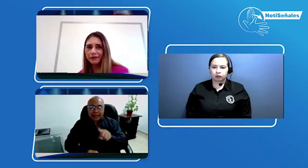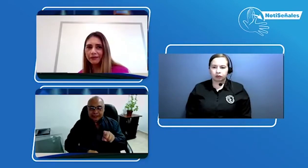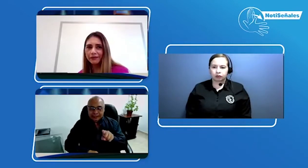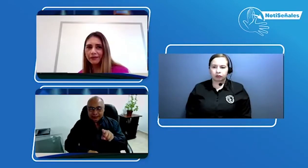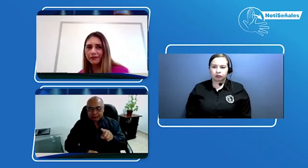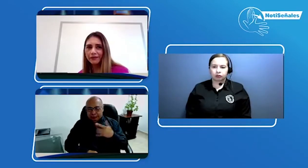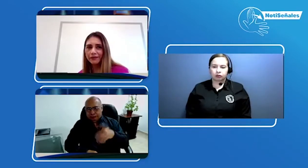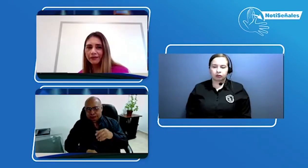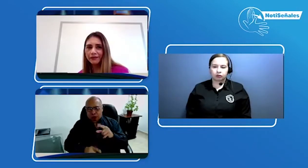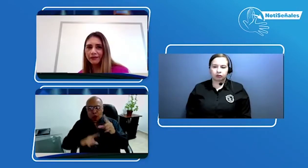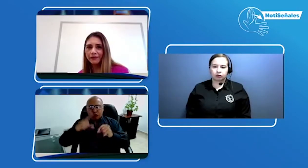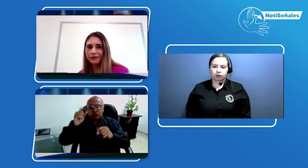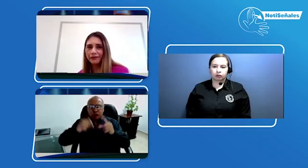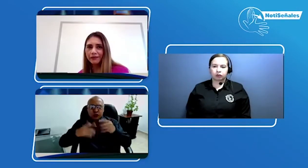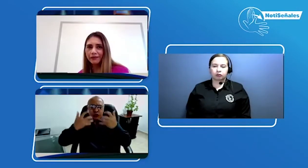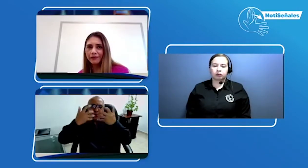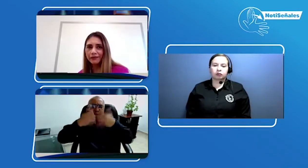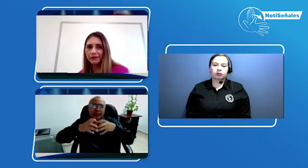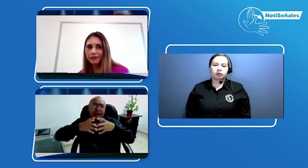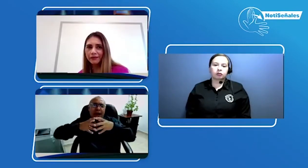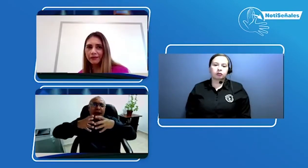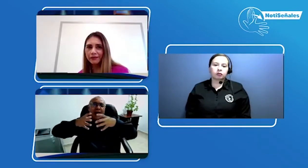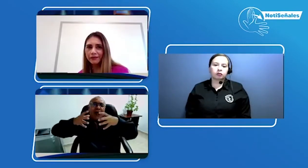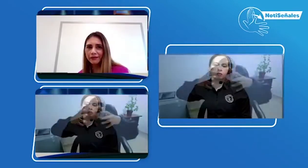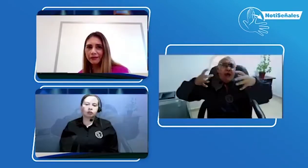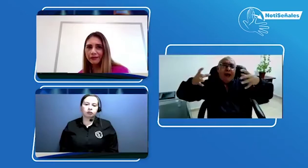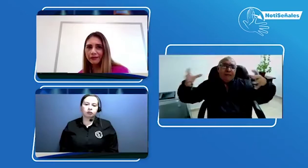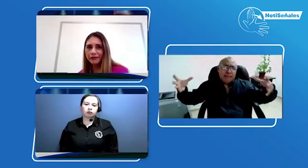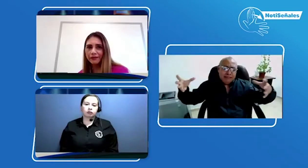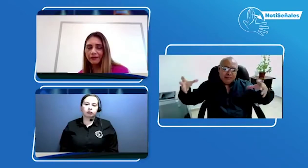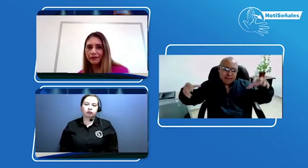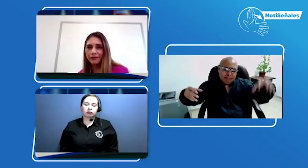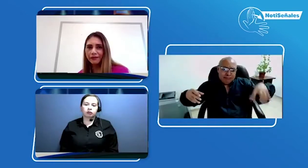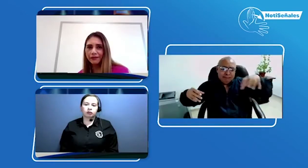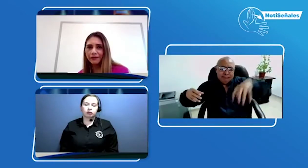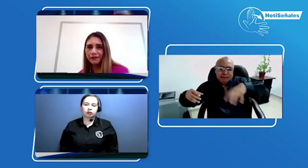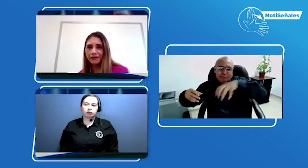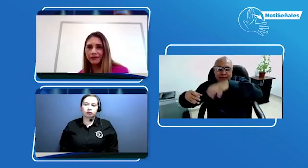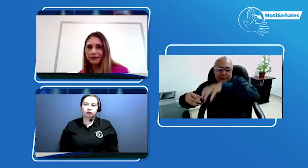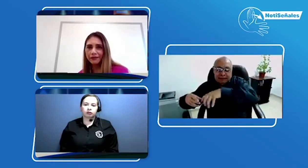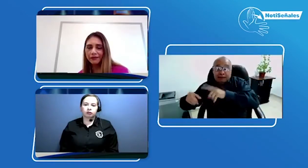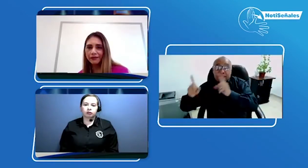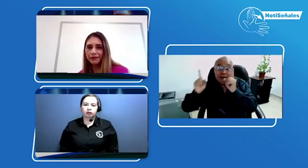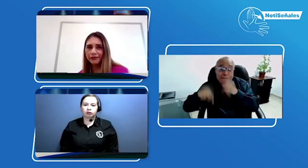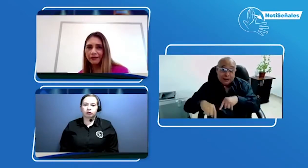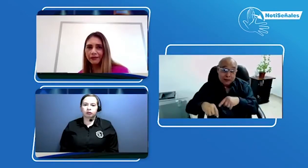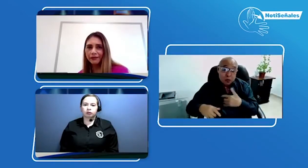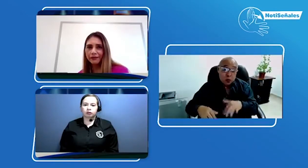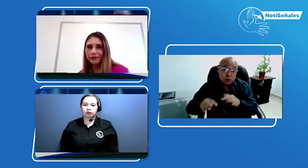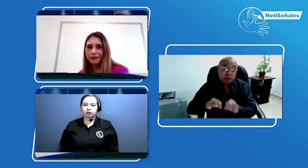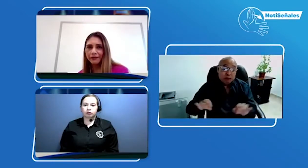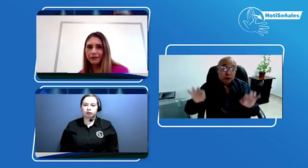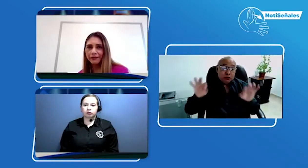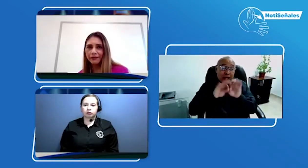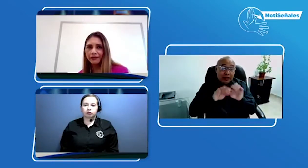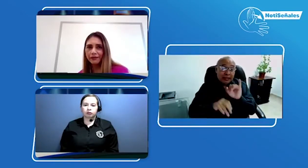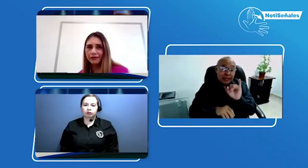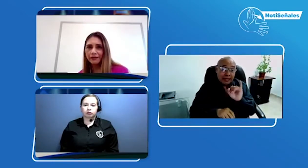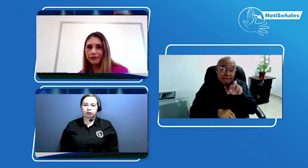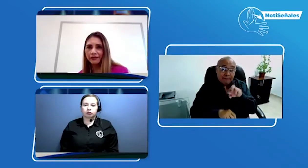nosotros a col subsidio IPS. Nosotros sabemos que col subsidio es una entidad enorme, esta caja de compensación